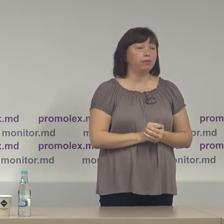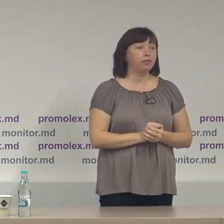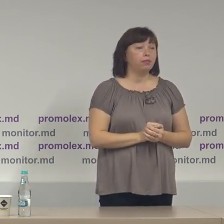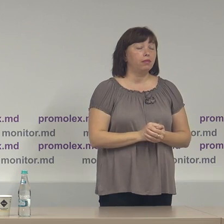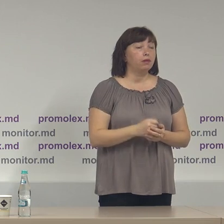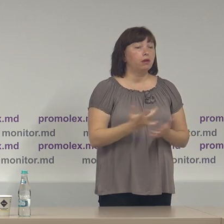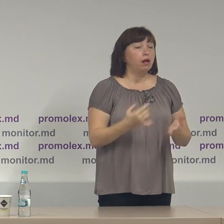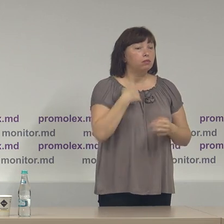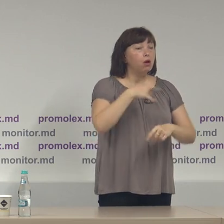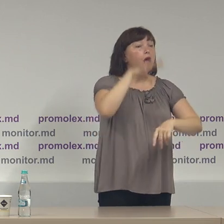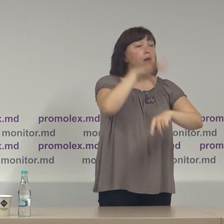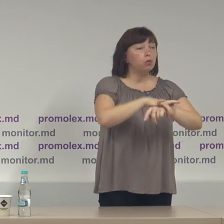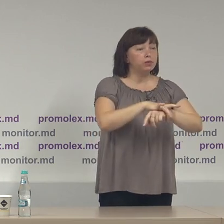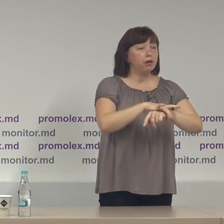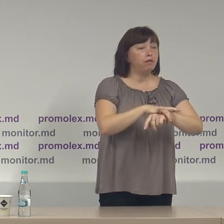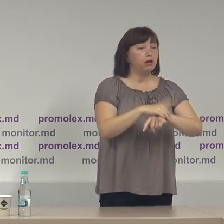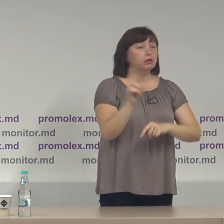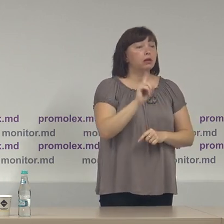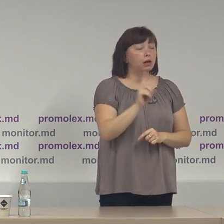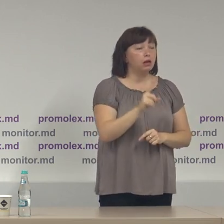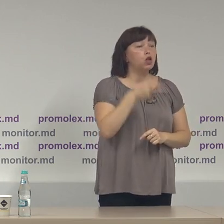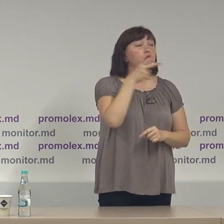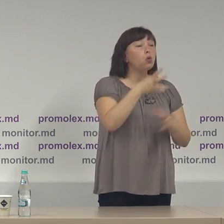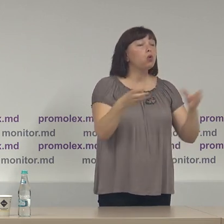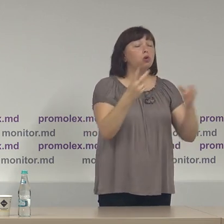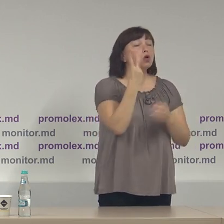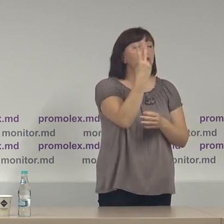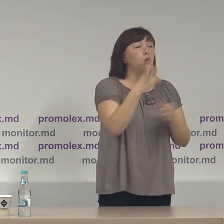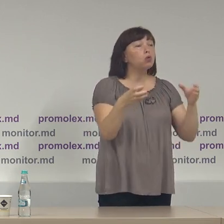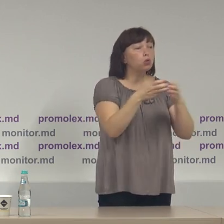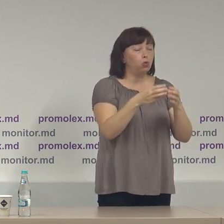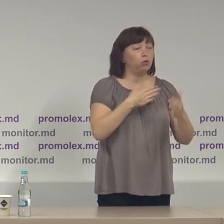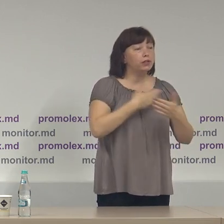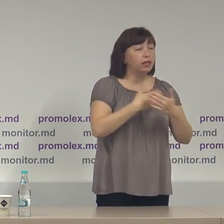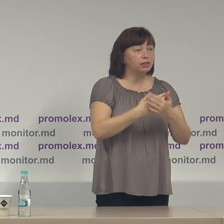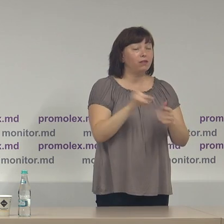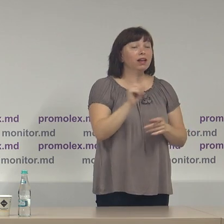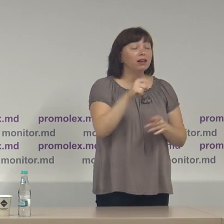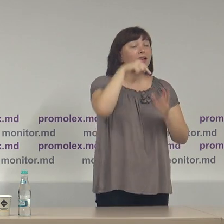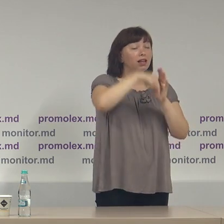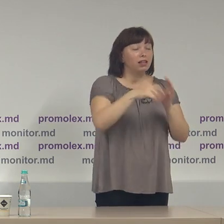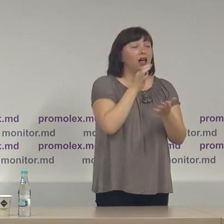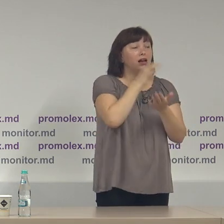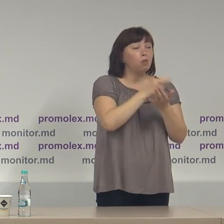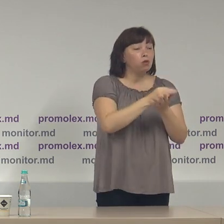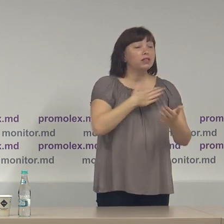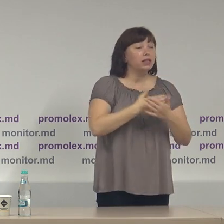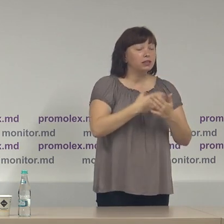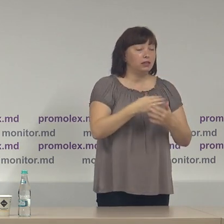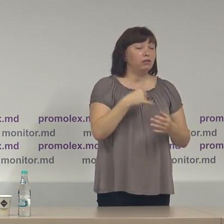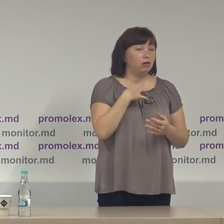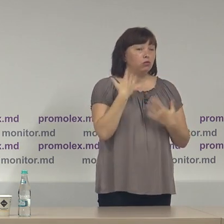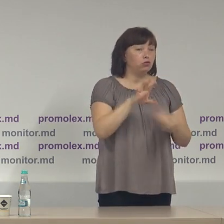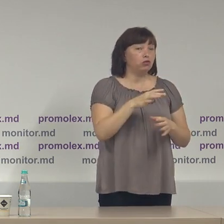am observat că două grupuri de inițiativă pentru că în raportul precedent am expus situații